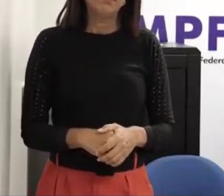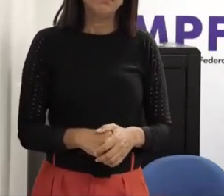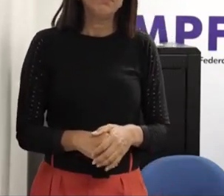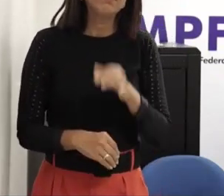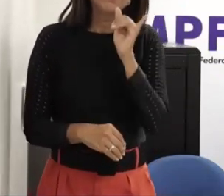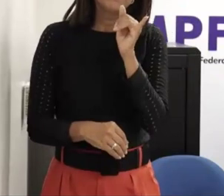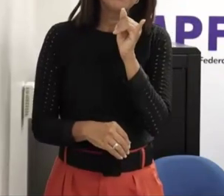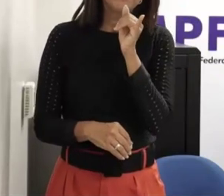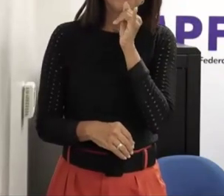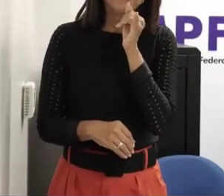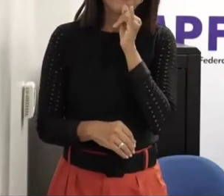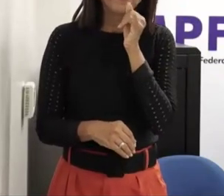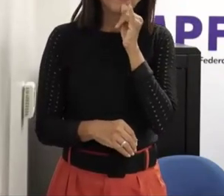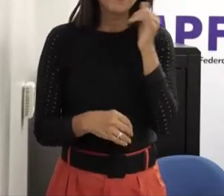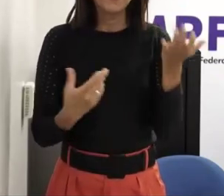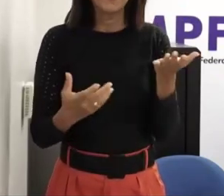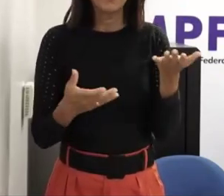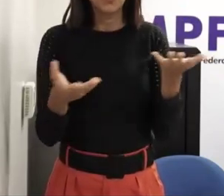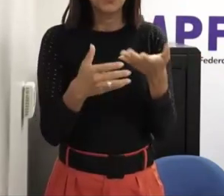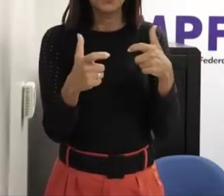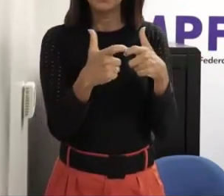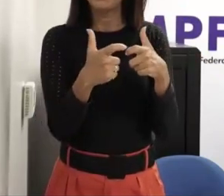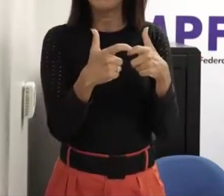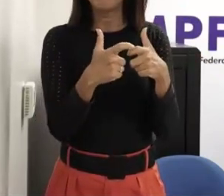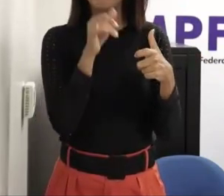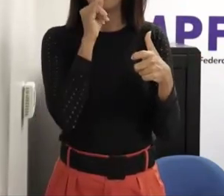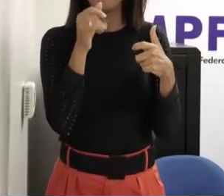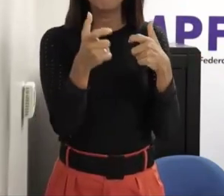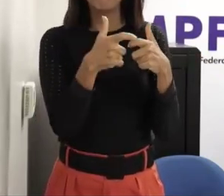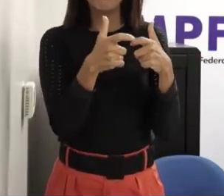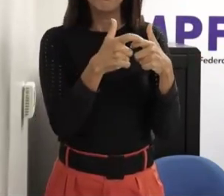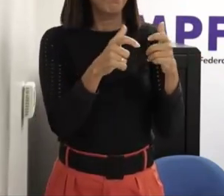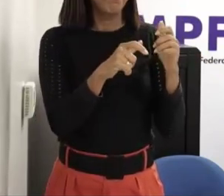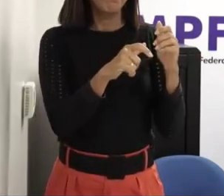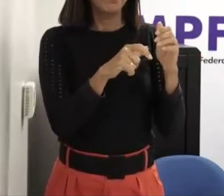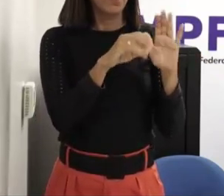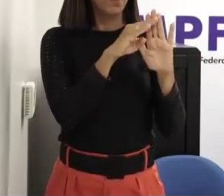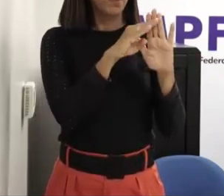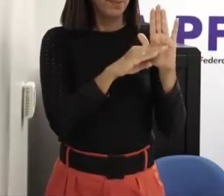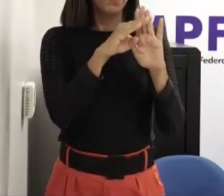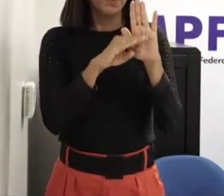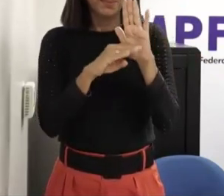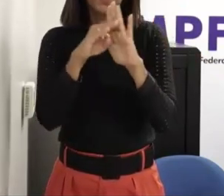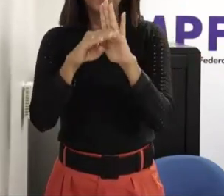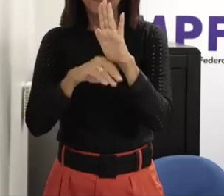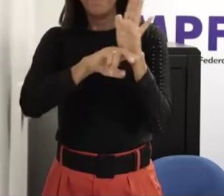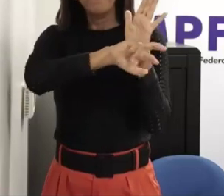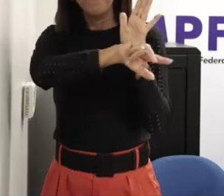nas condutas ele já tem ah não deixa eu fazer dessa forma aqui que eu não erro só que